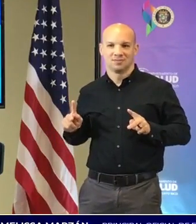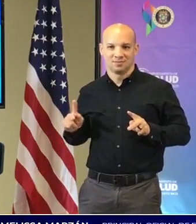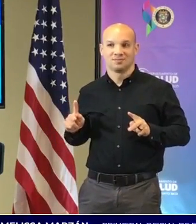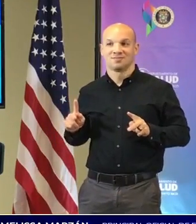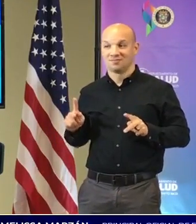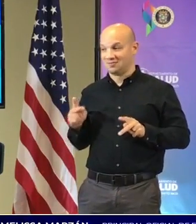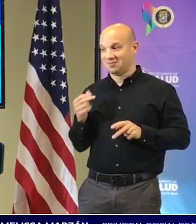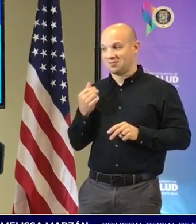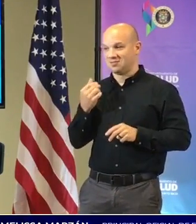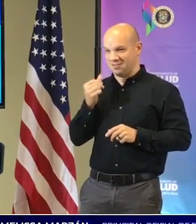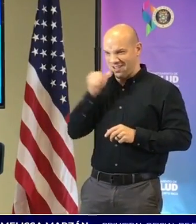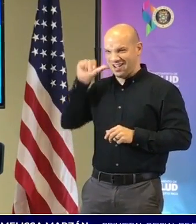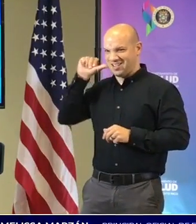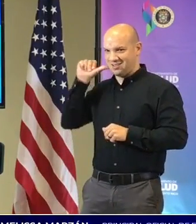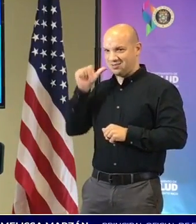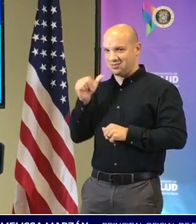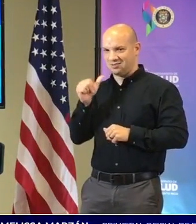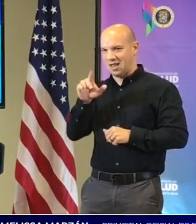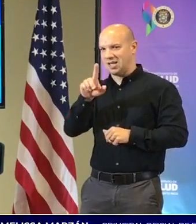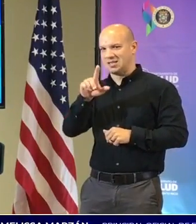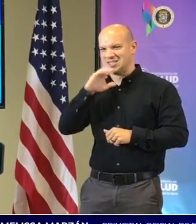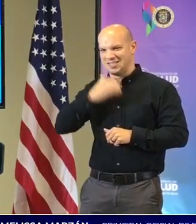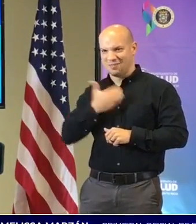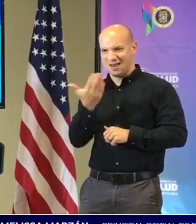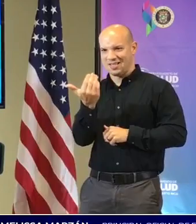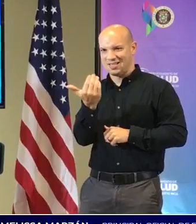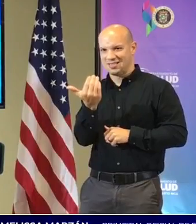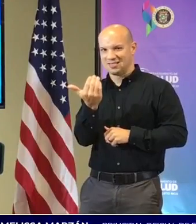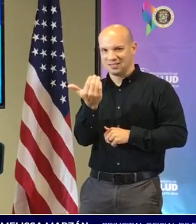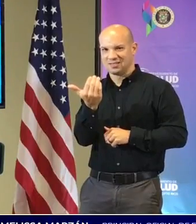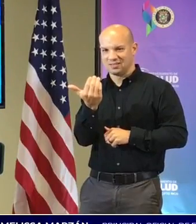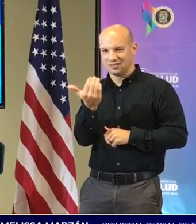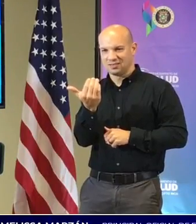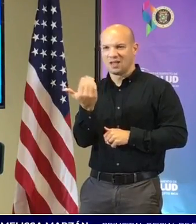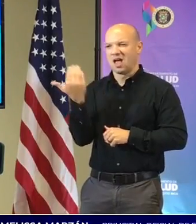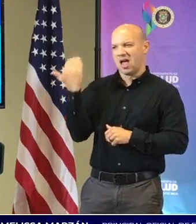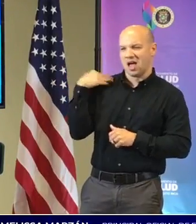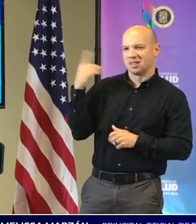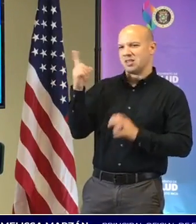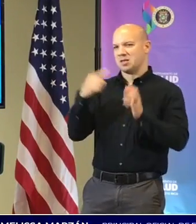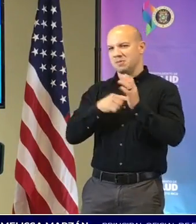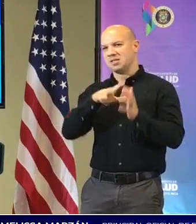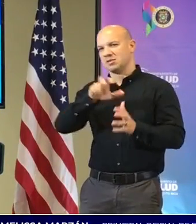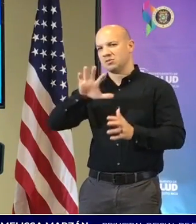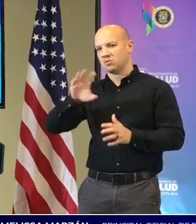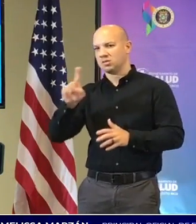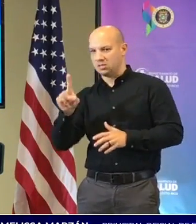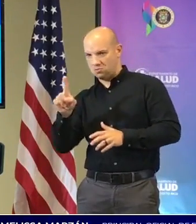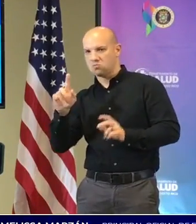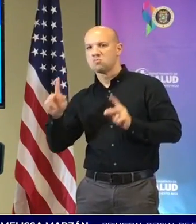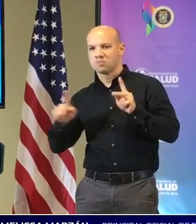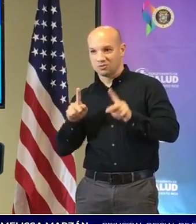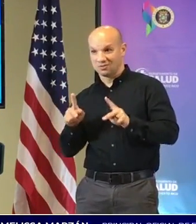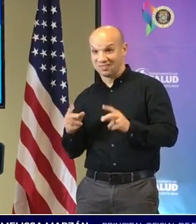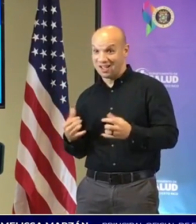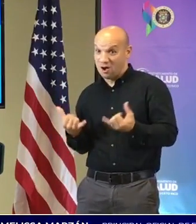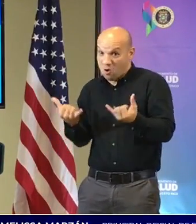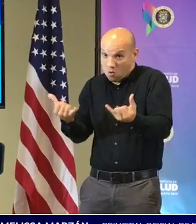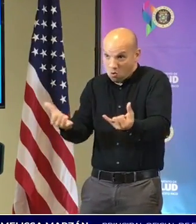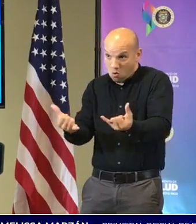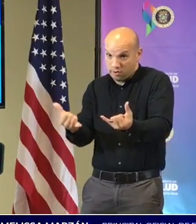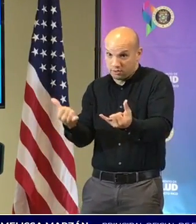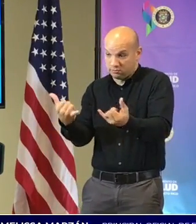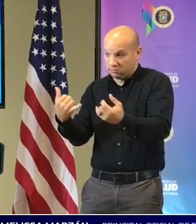de ayer 15 de diciembre preliminarmente tenemos 1.351 casos y para hoy hasta